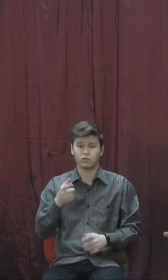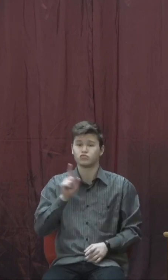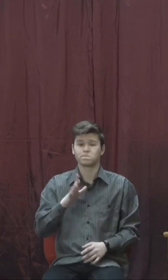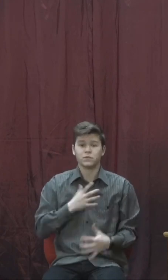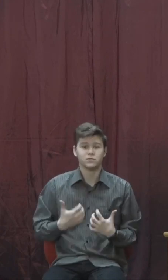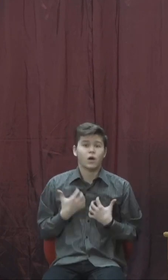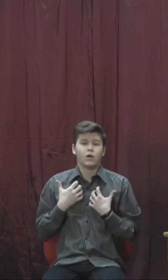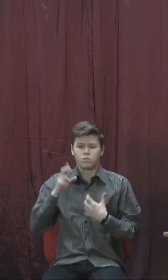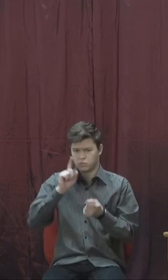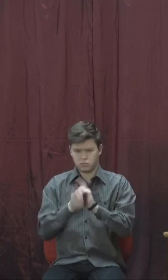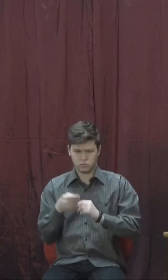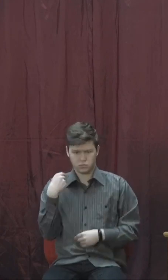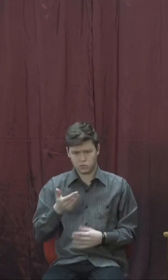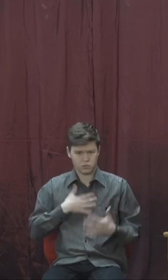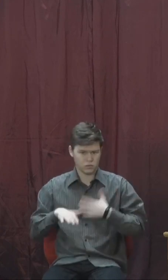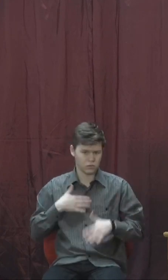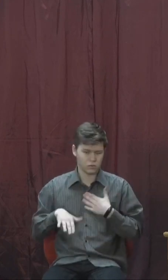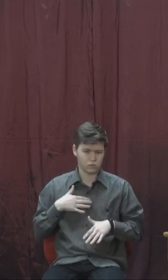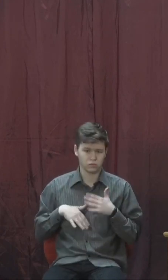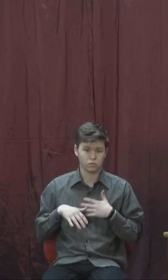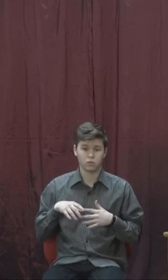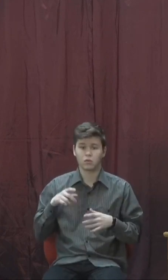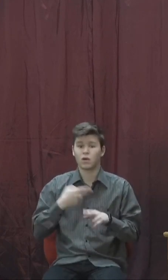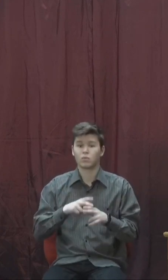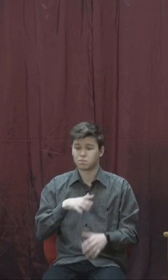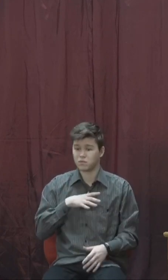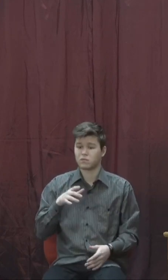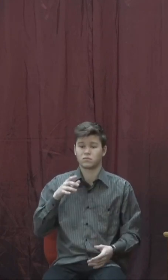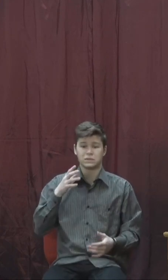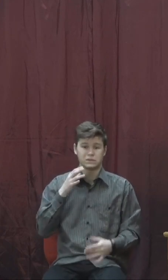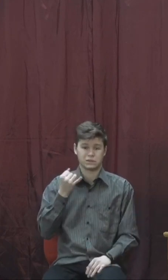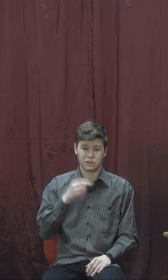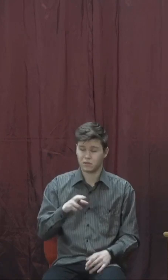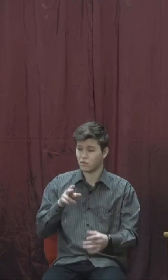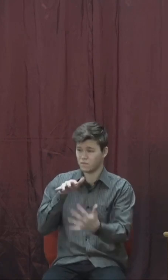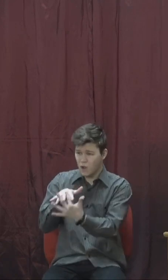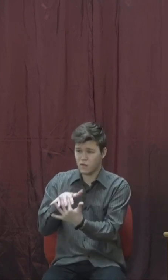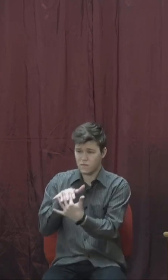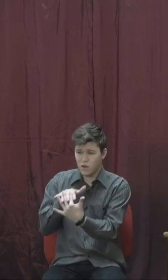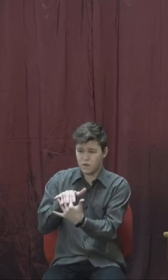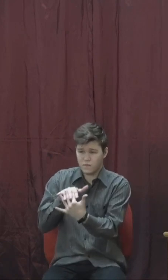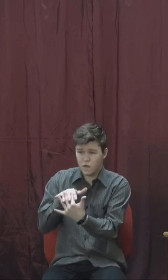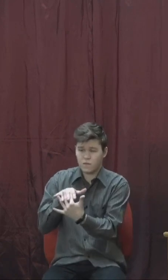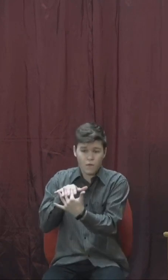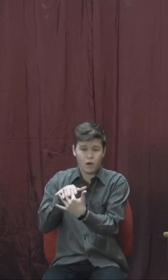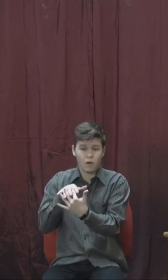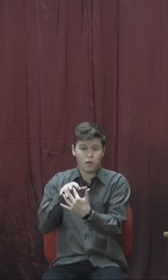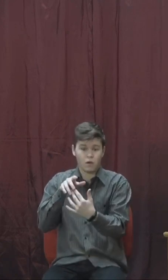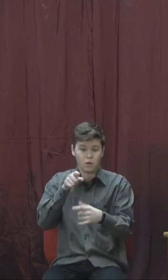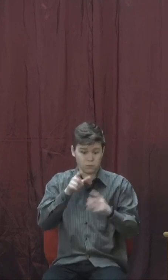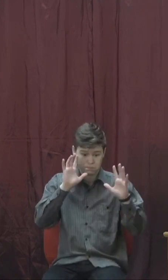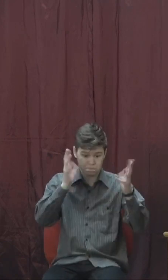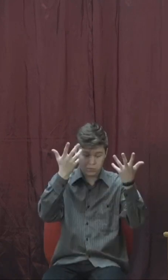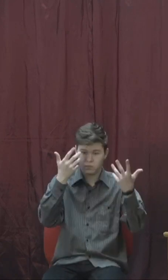перетворив постійні війни на біги сиріян, на мир. Ми читаємо, що більш ці орди вже не ходили в Ізраїлевий край.